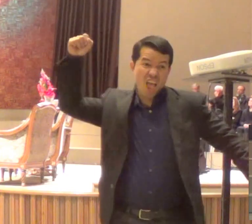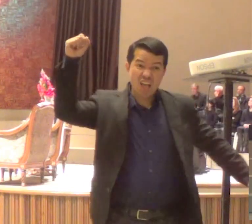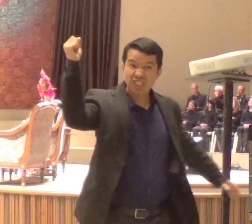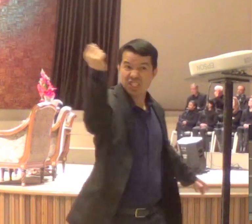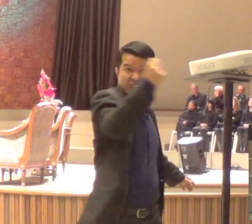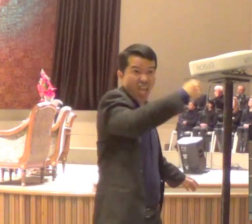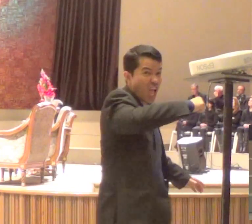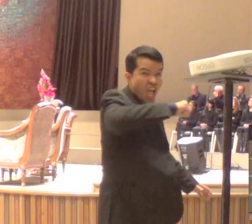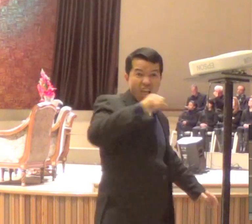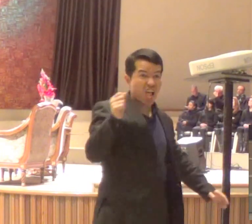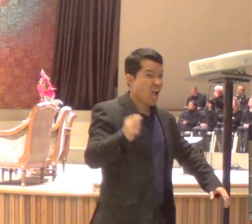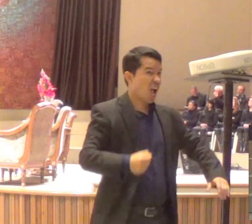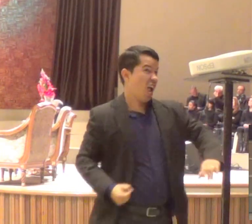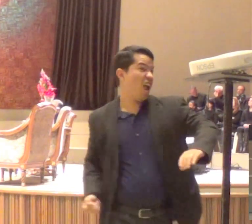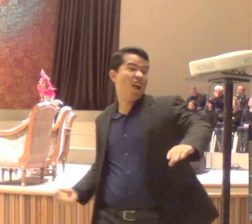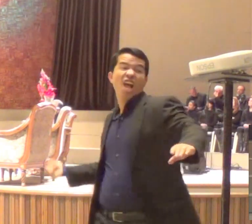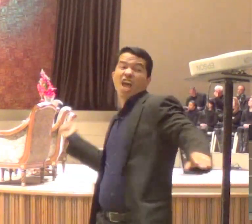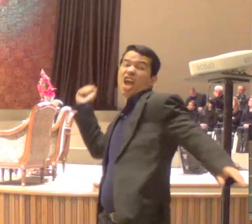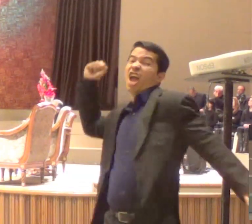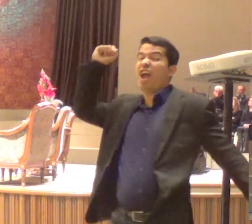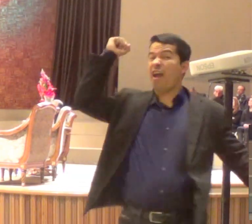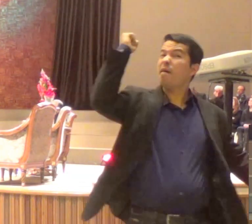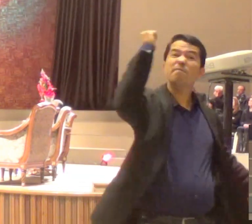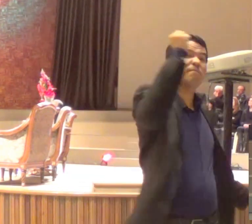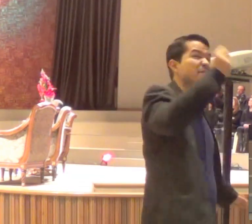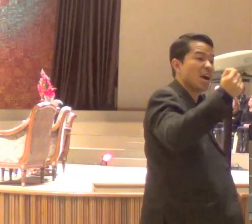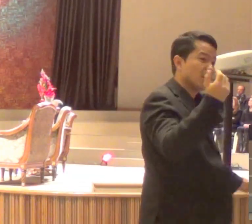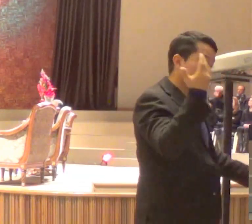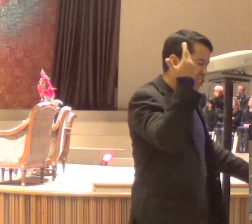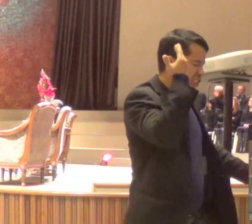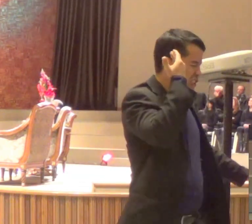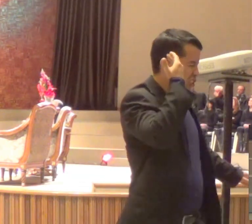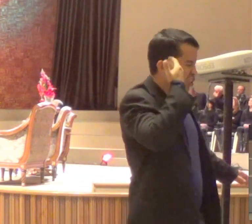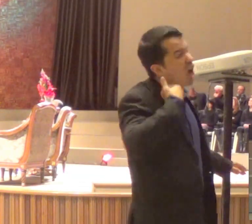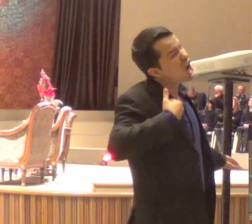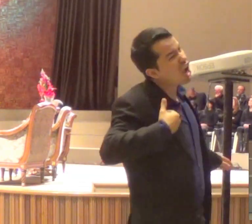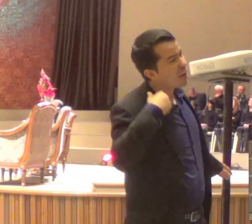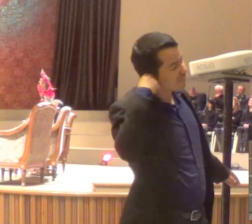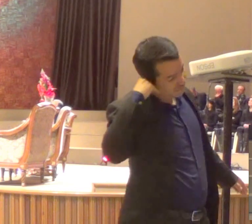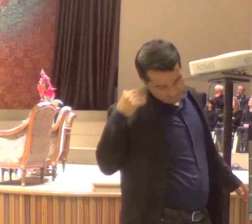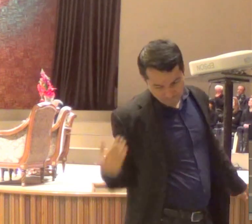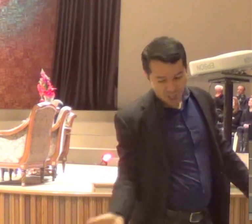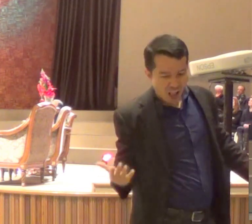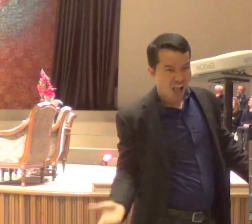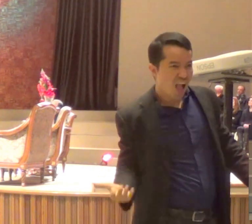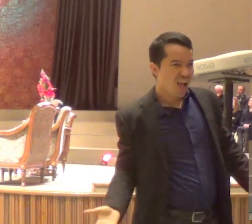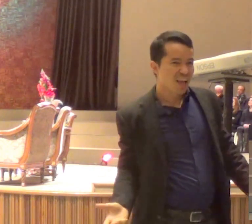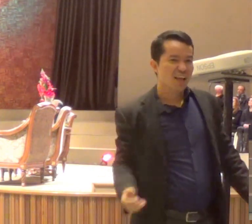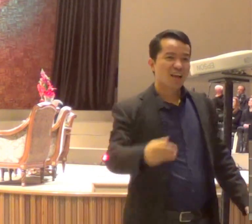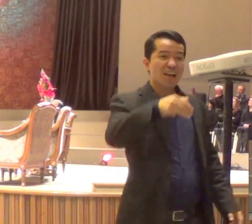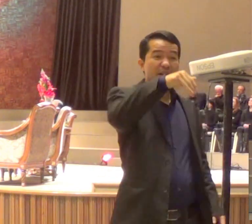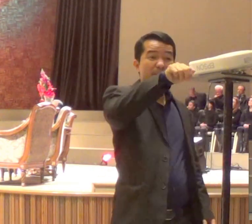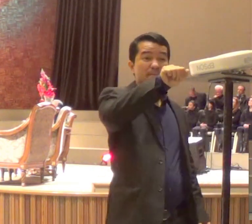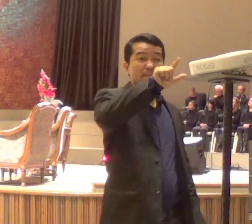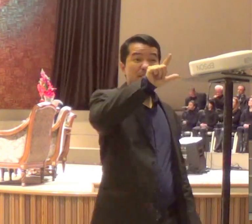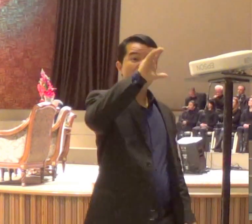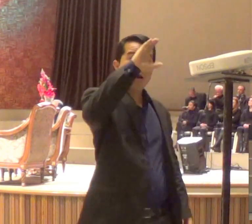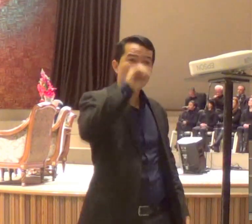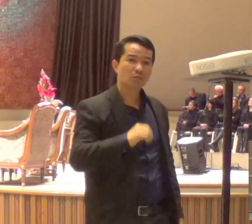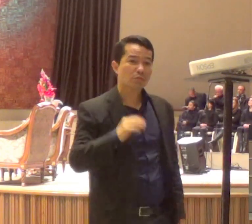teve nem dúvida, puxou a espada dele, e sentou, sentou uma espadada, num homem chamado Malco, o Malco virou